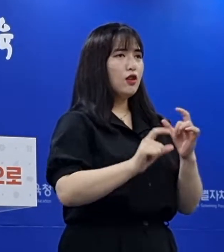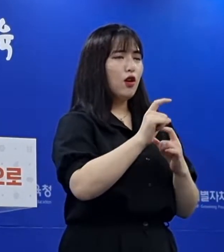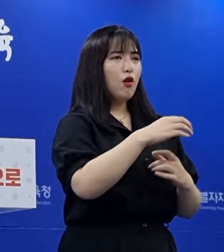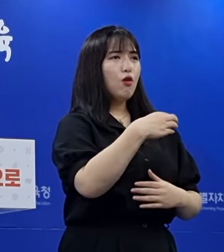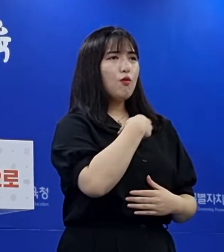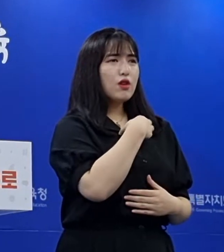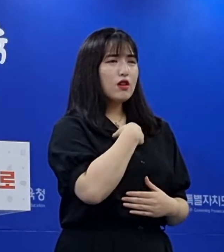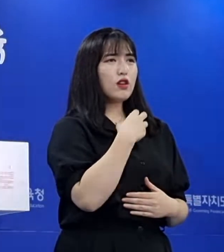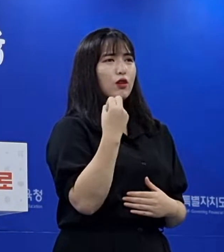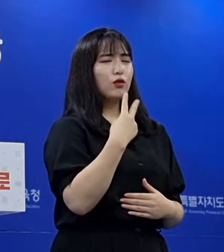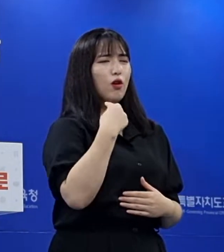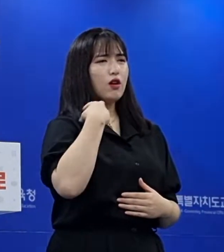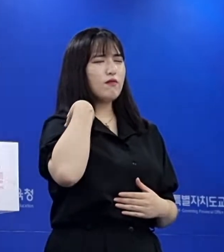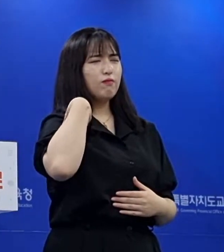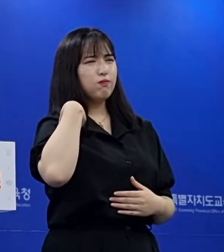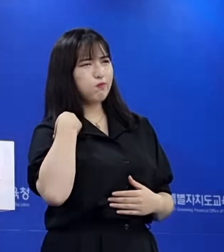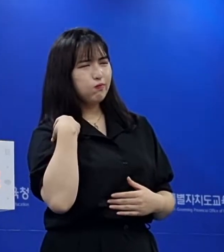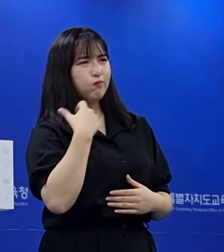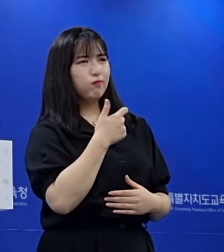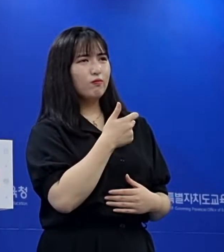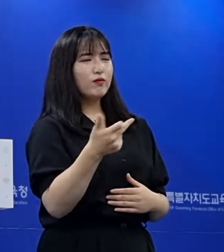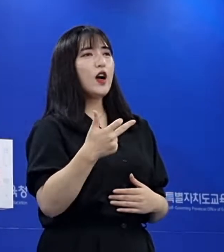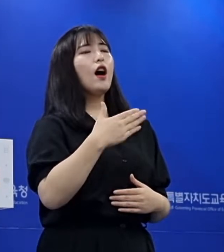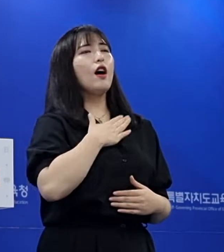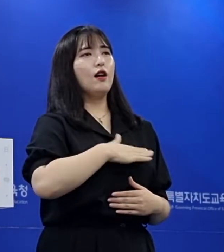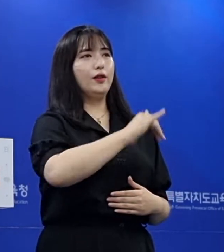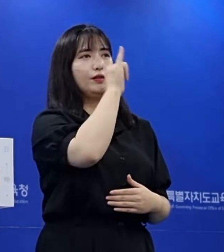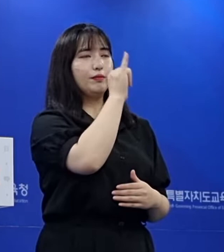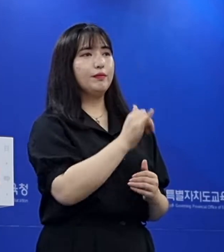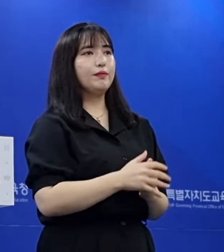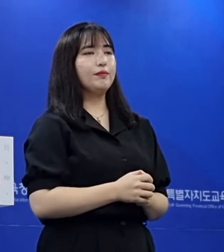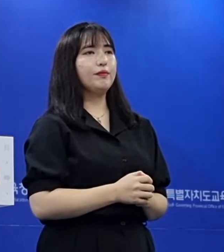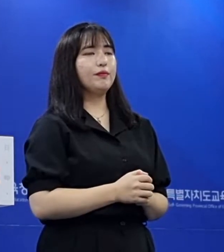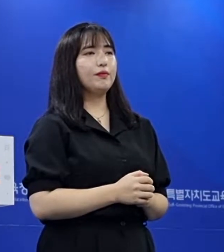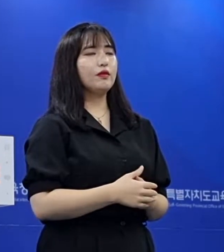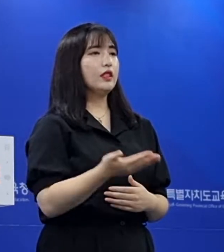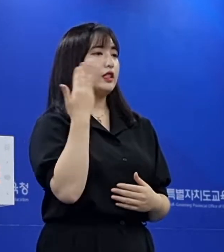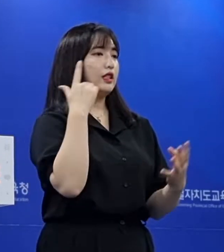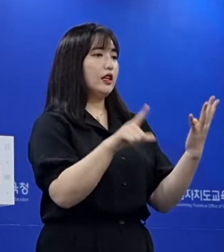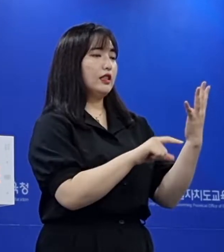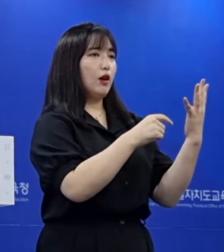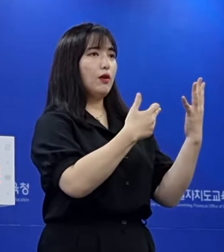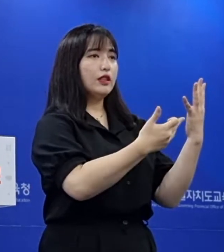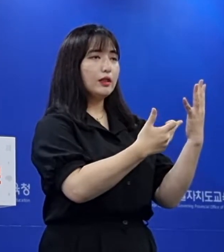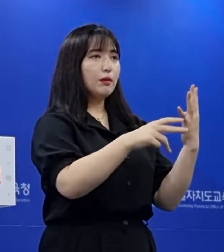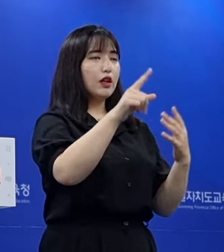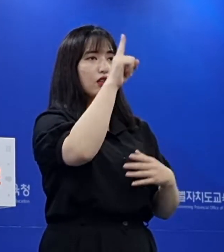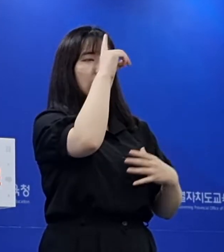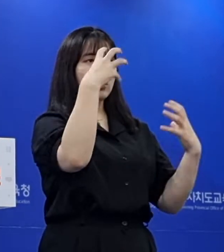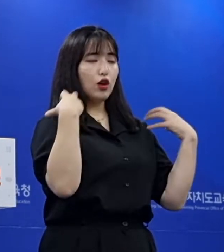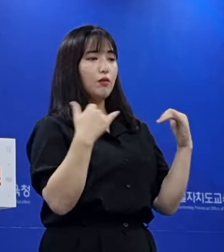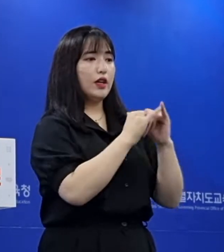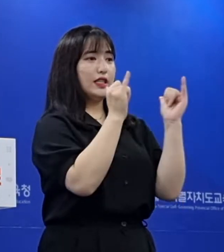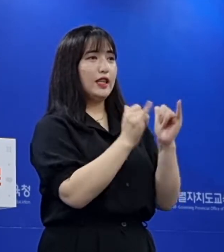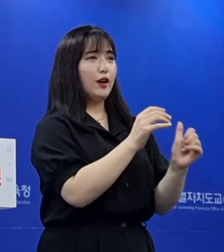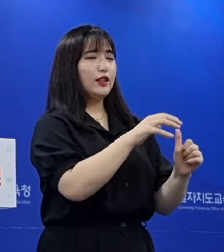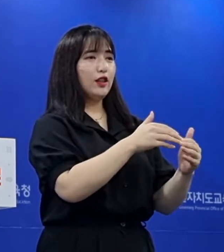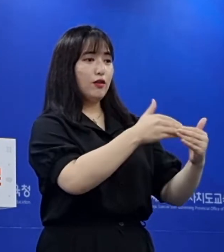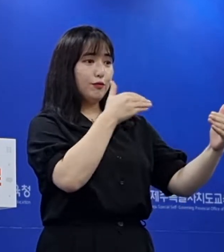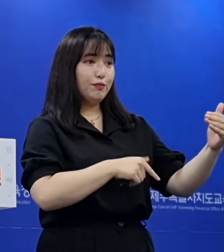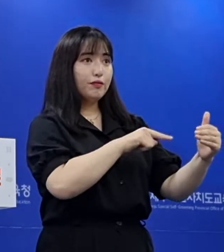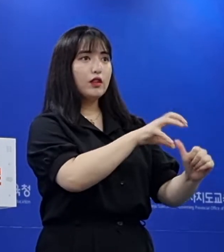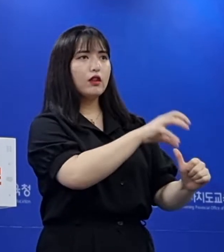막중한 책임감을 느낍니다. 지난 4월 18일 정부의 사회적 거리 두기 해제 후